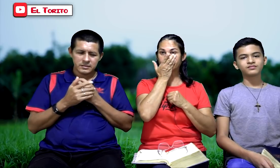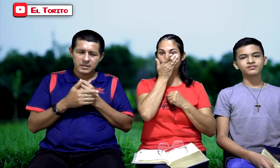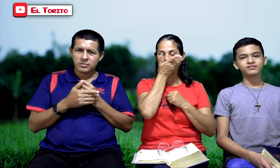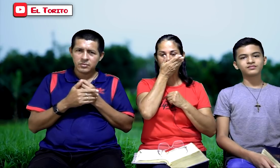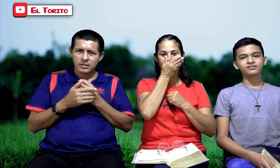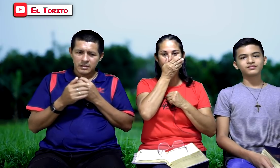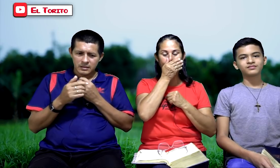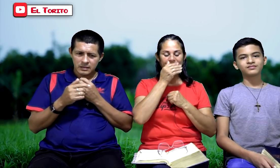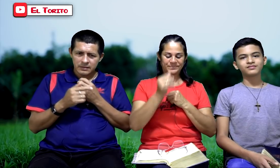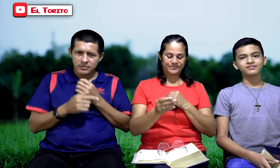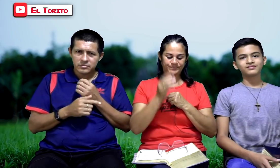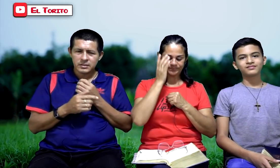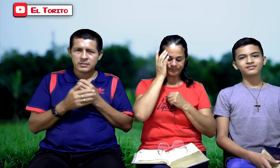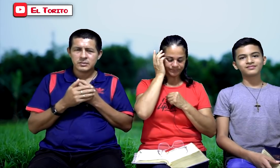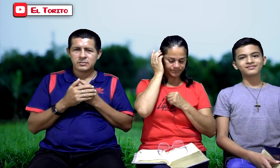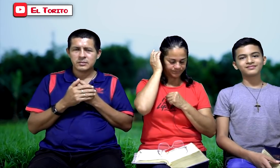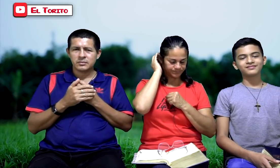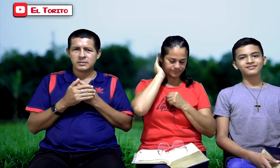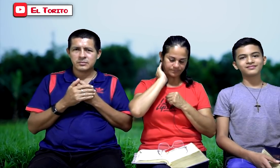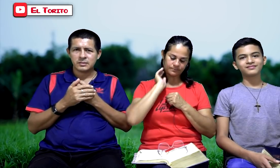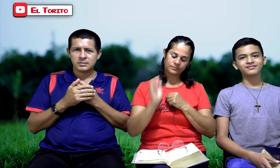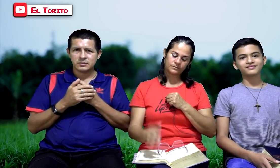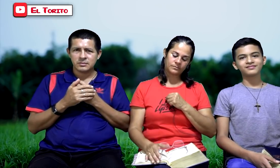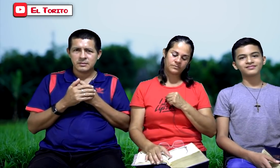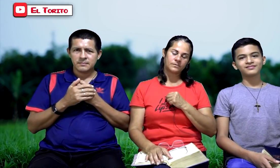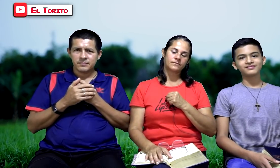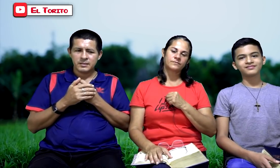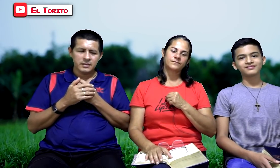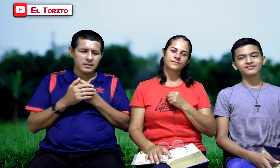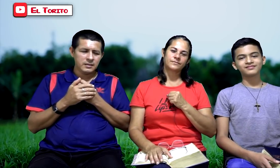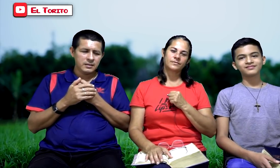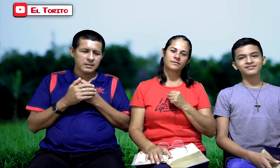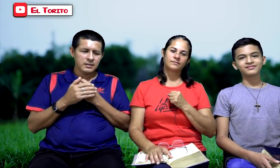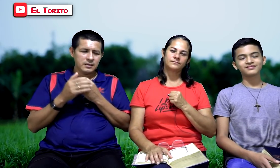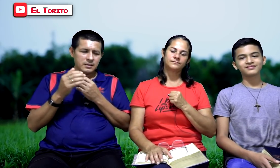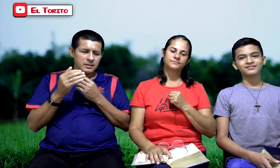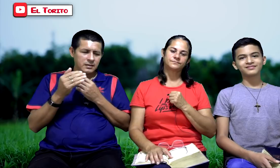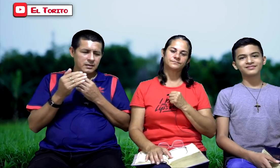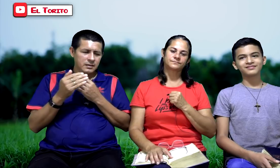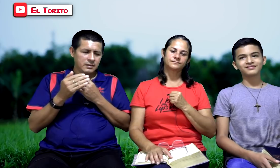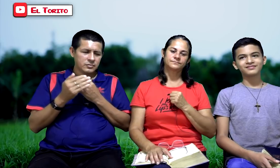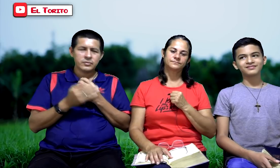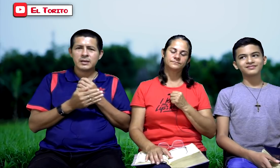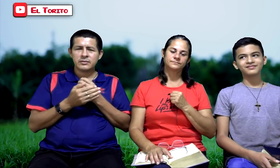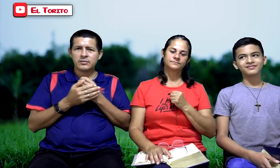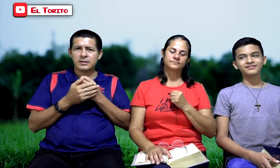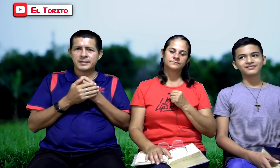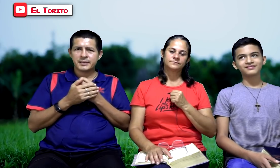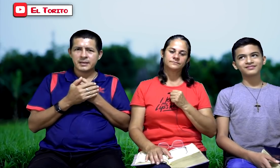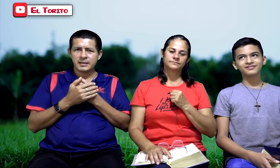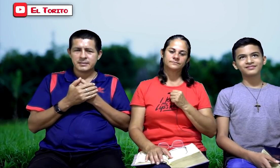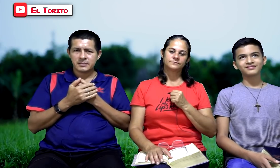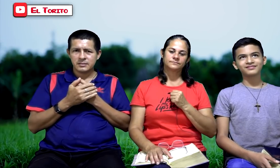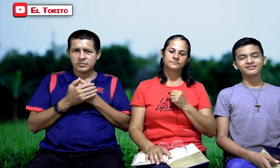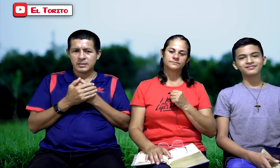Haciendo la voluntad de nuestro Señor Jesucristo. Y estudiando las Sagradas Escrituras